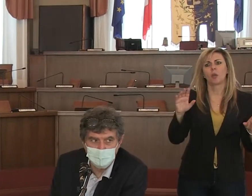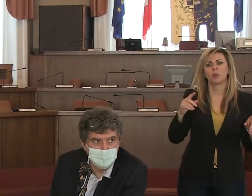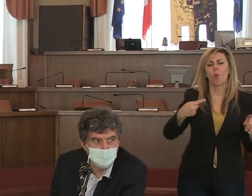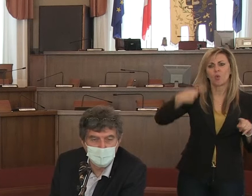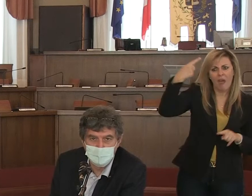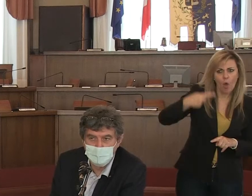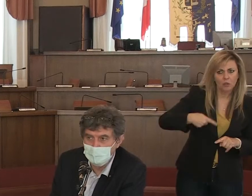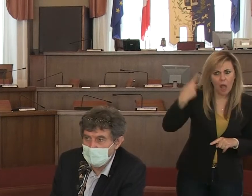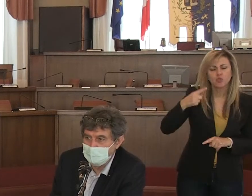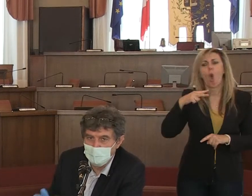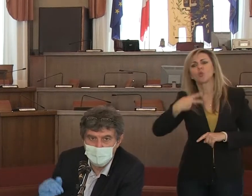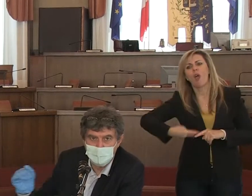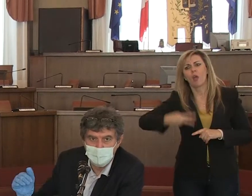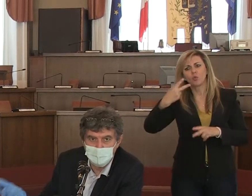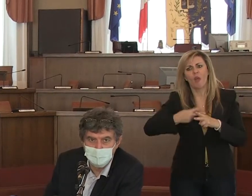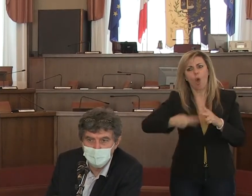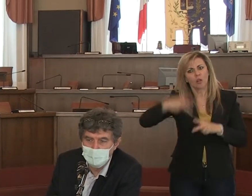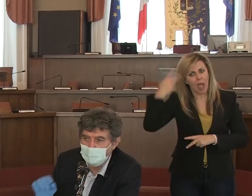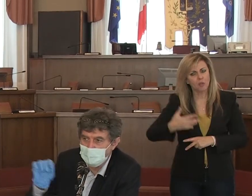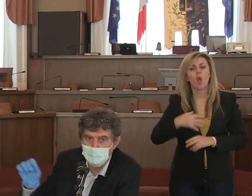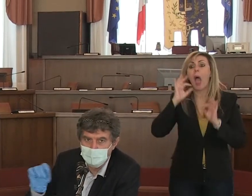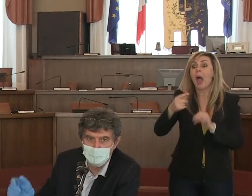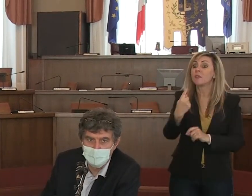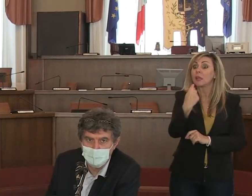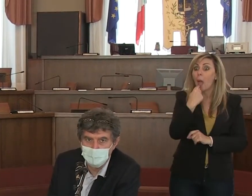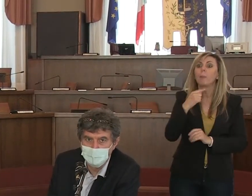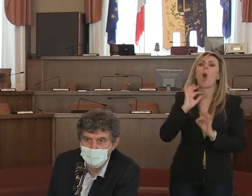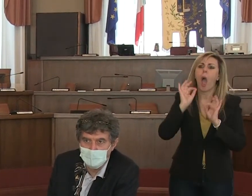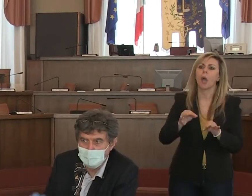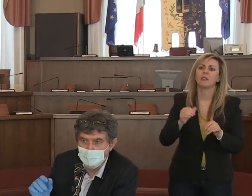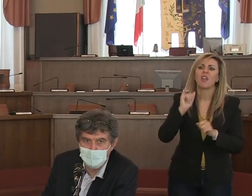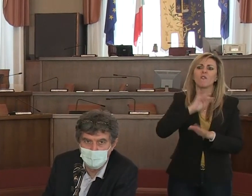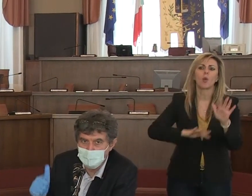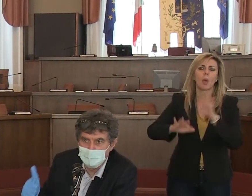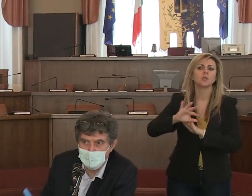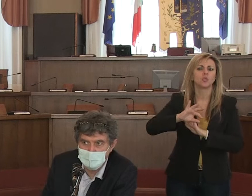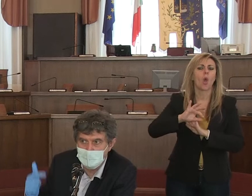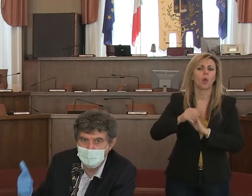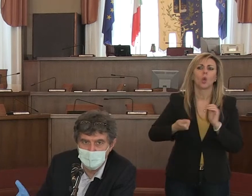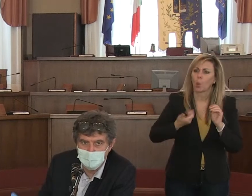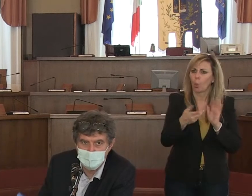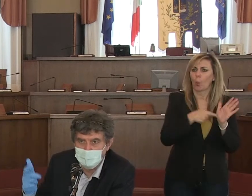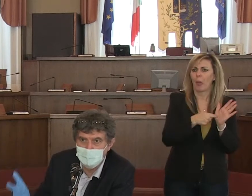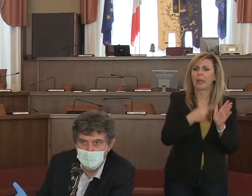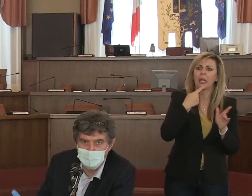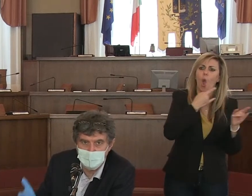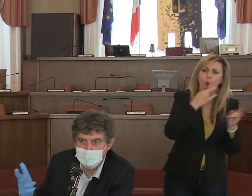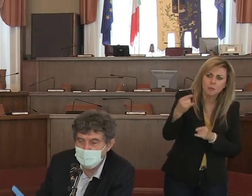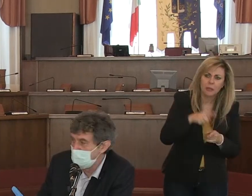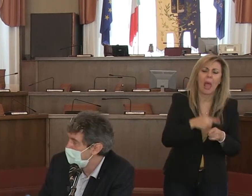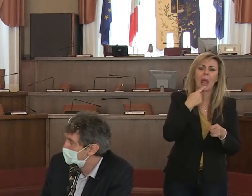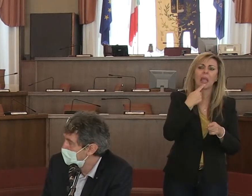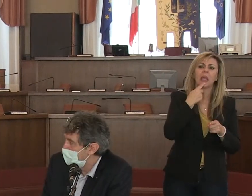al giorno aggiornamento dei dati quando arrivano i tamponi e quindi lì troverete tutti i dati riguardo agli ospedalizzati, ai positivi, ai